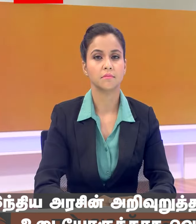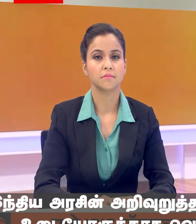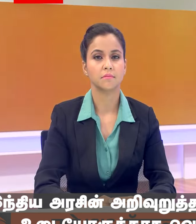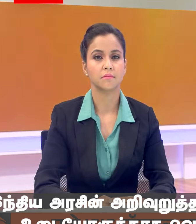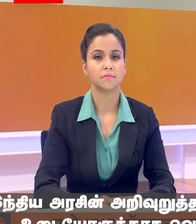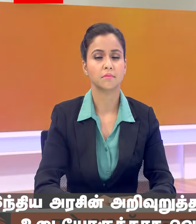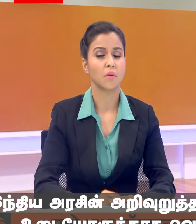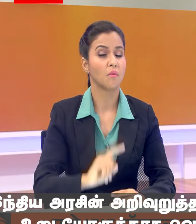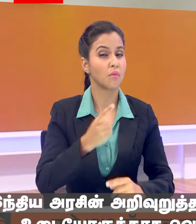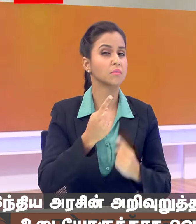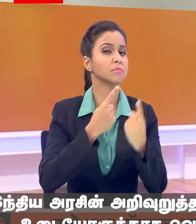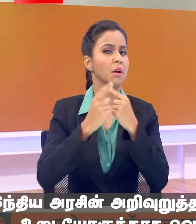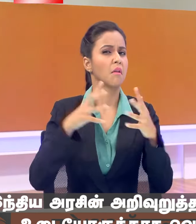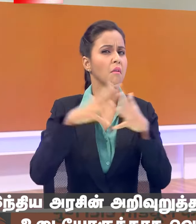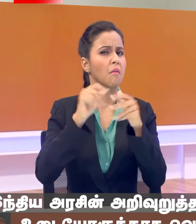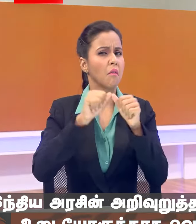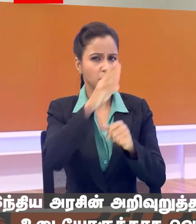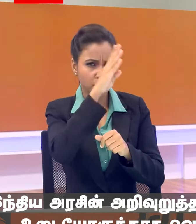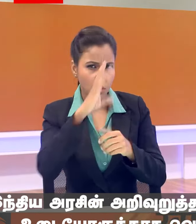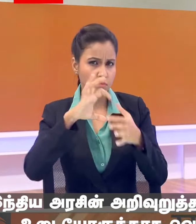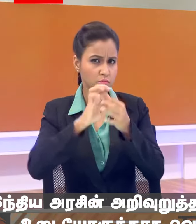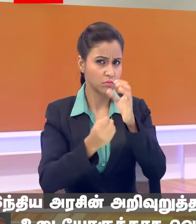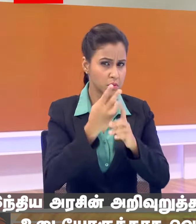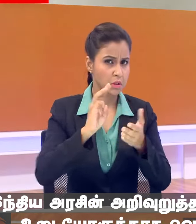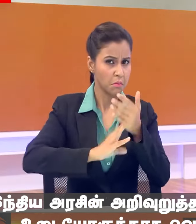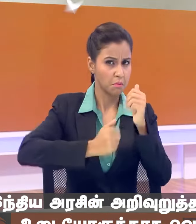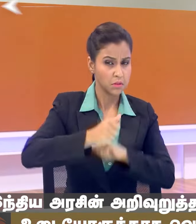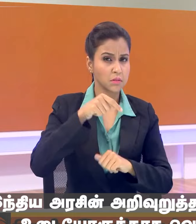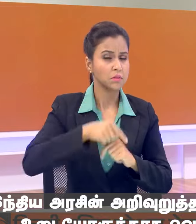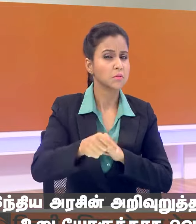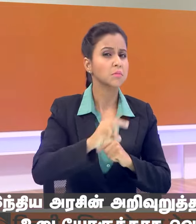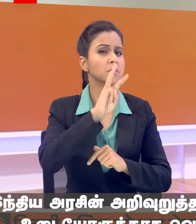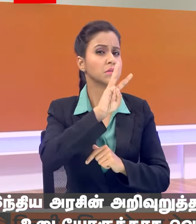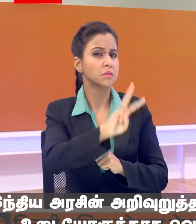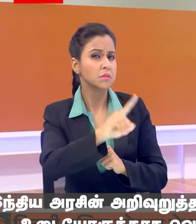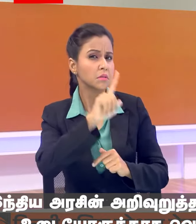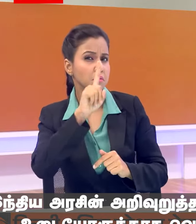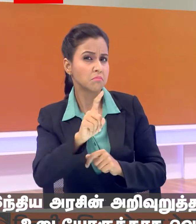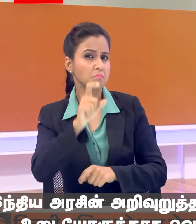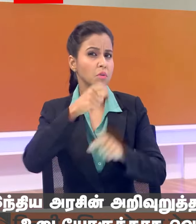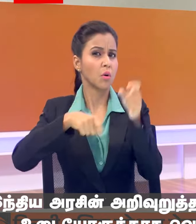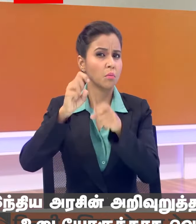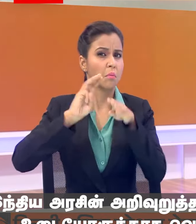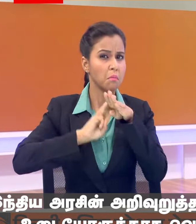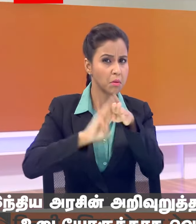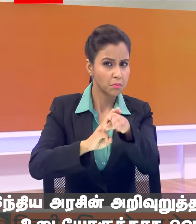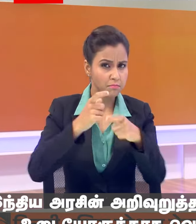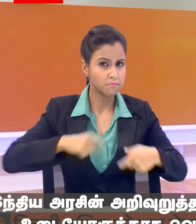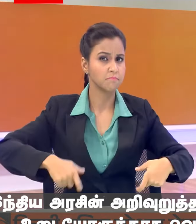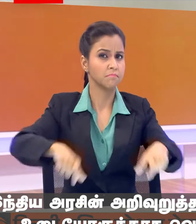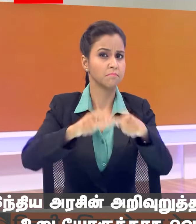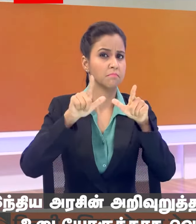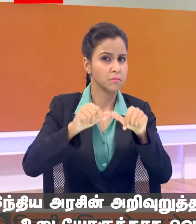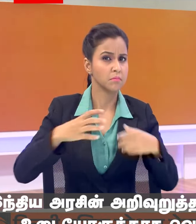तो सबसे पहले बात वक्फबोट संशूधन विधैक की और इस पर संसद की 31 सदस्ये संयुक्त